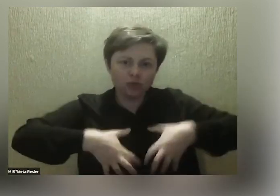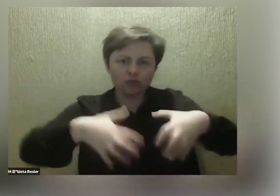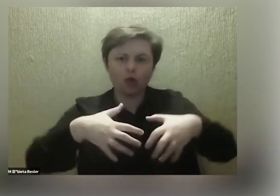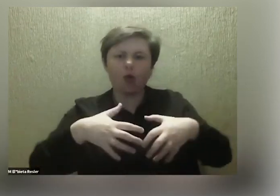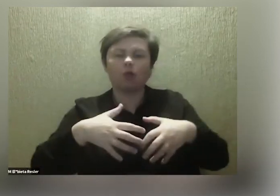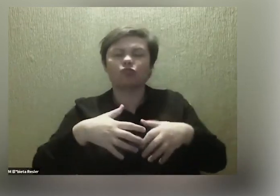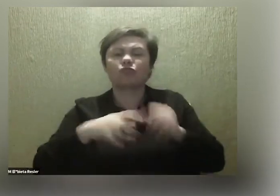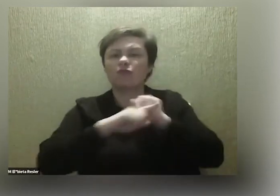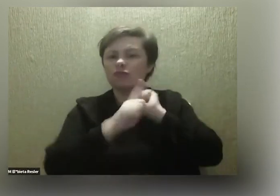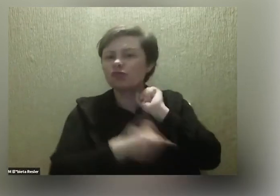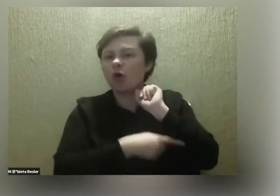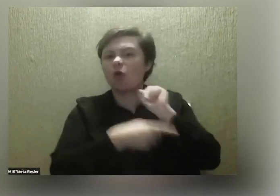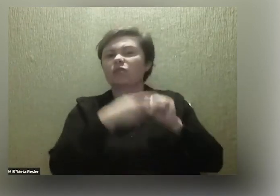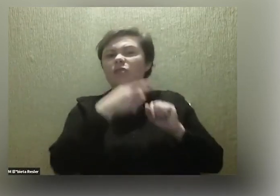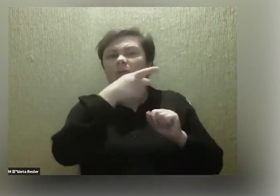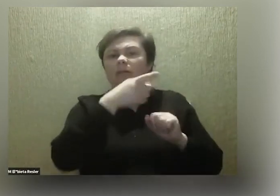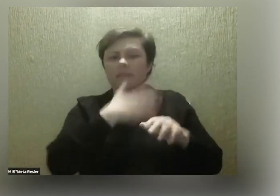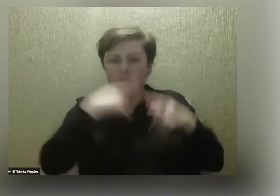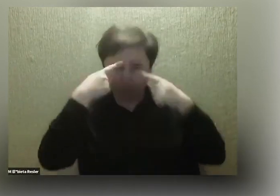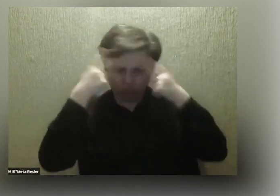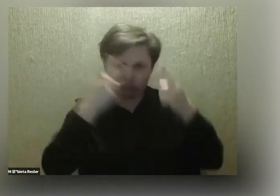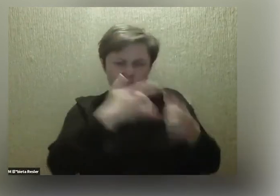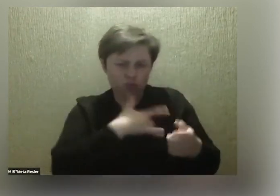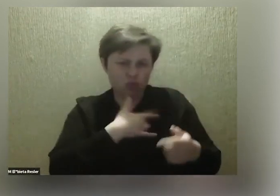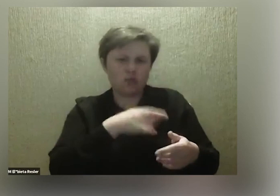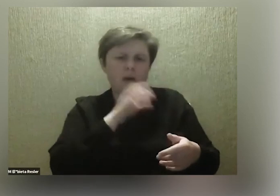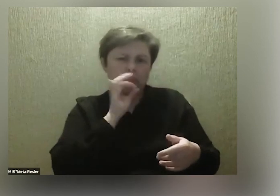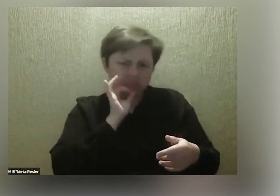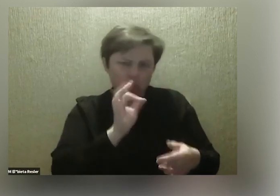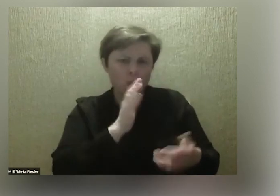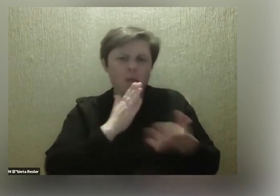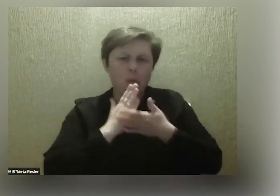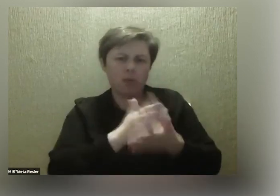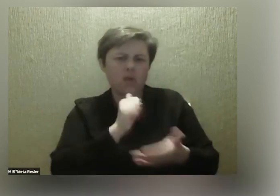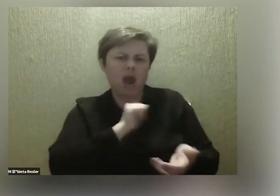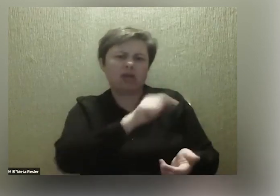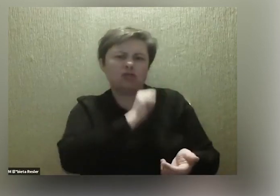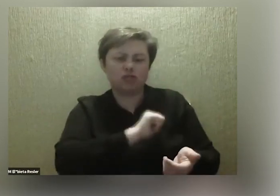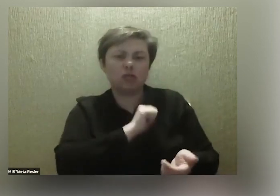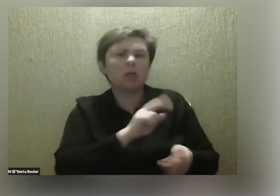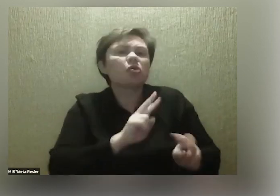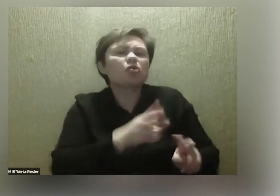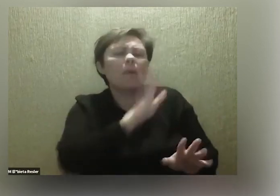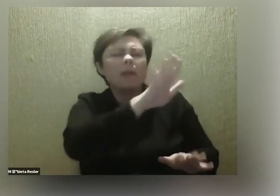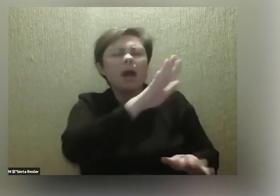przekonanie, że tak czy inaczej sobie poradzisz. Jestem bardzo ciekawa, skąd je czerpiesz.